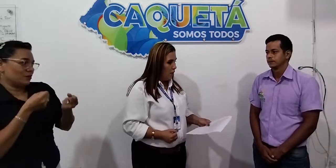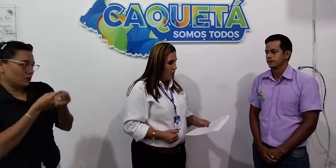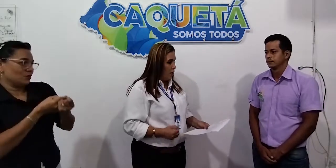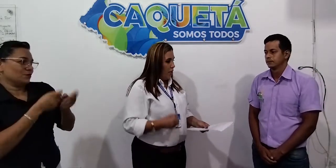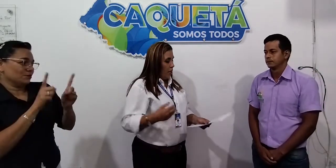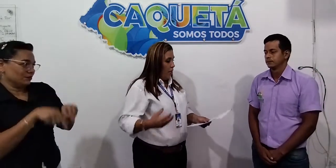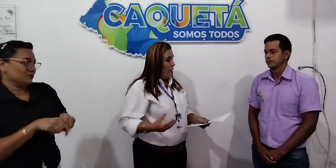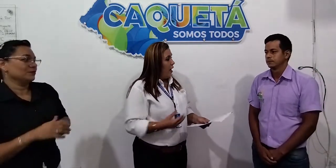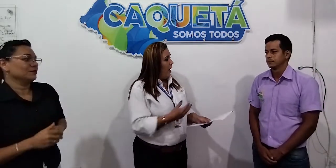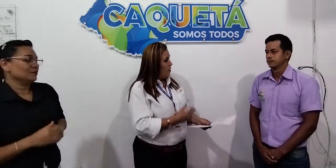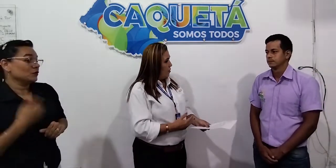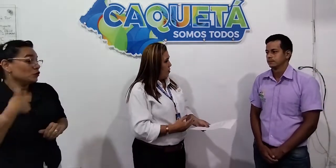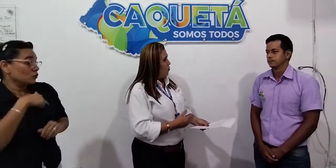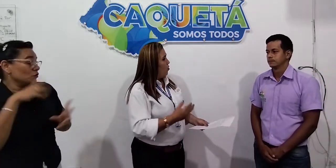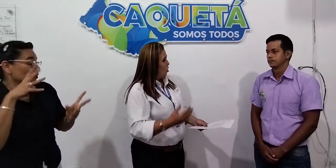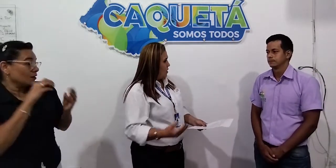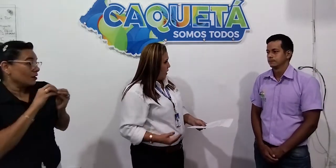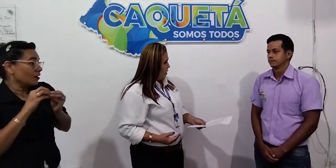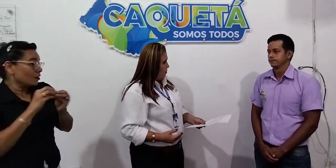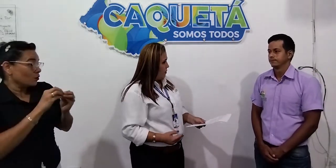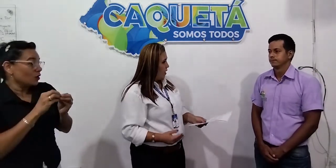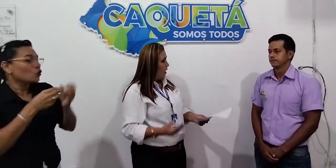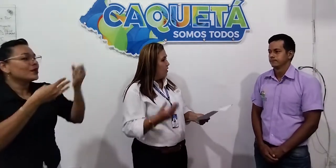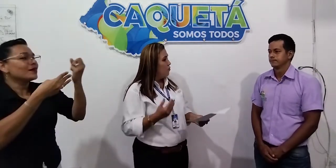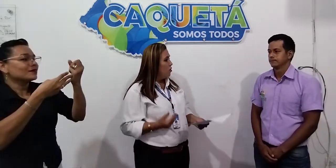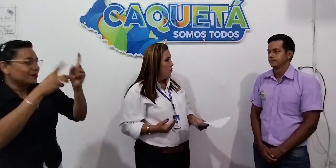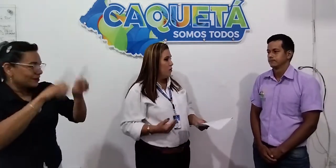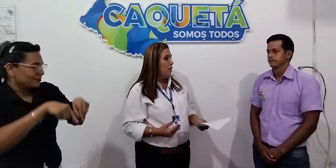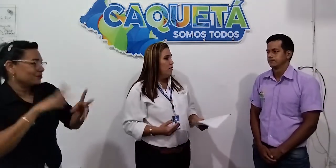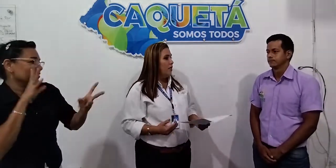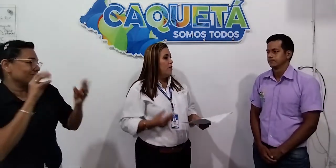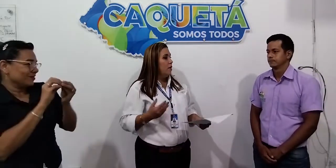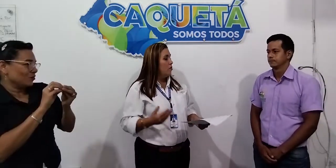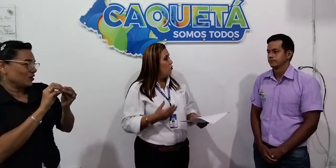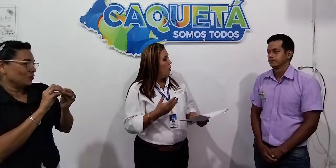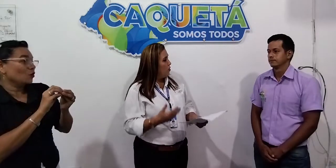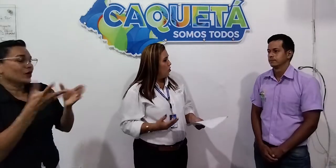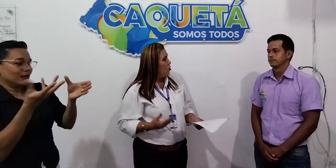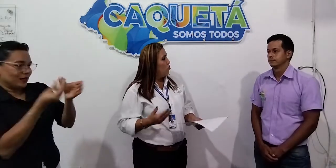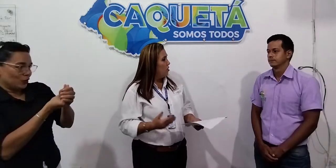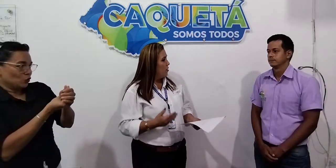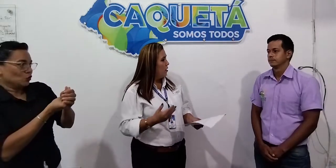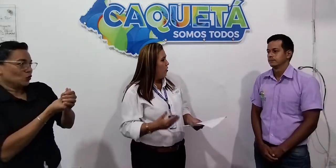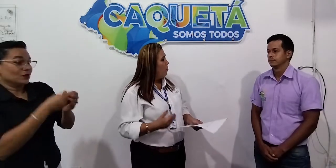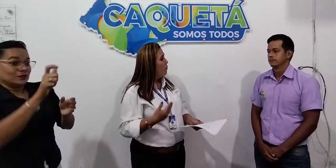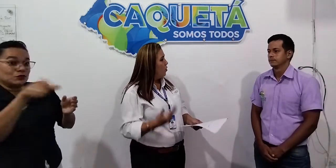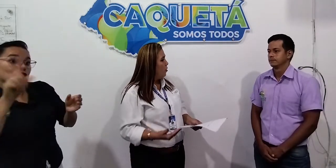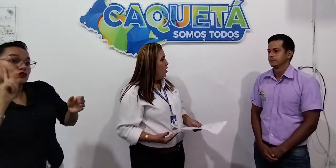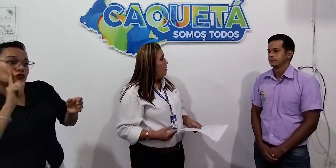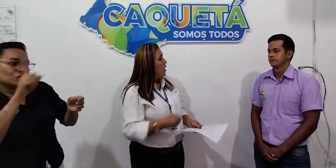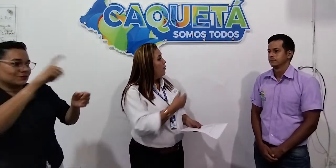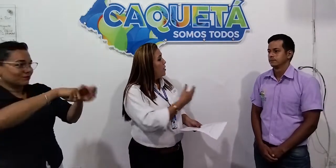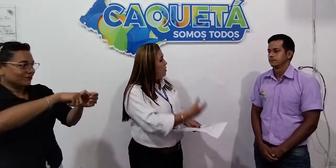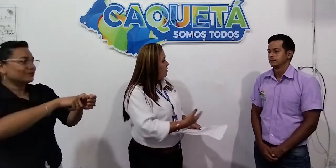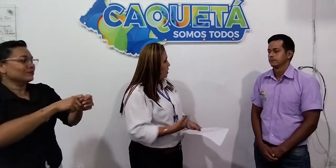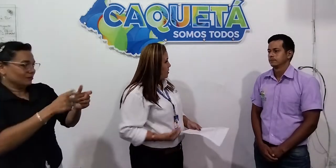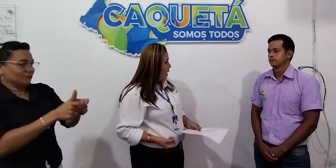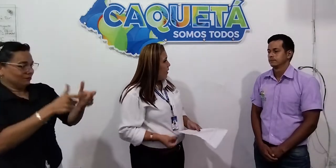y así mismo con el Sena. Es muy importante esta articulación y todo este trabajo en pro de visibilizar